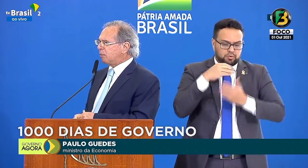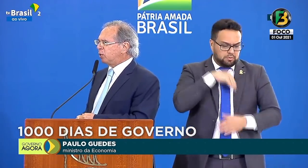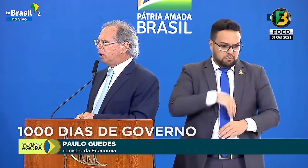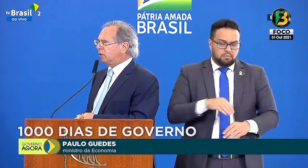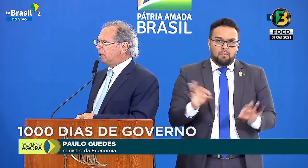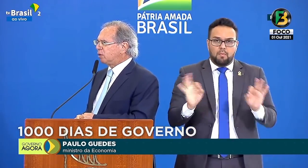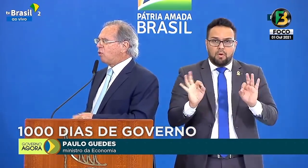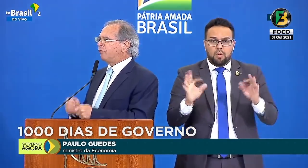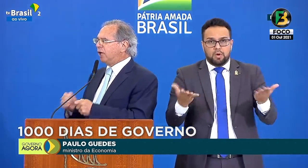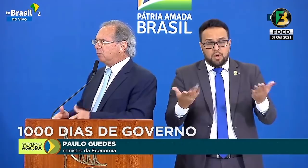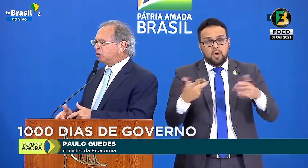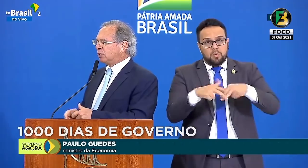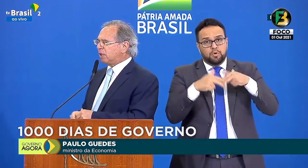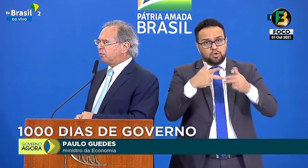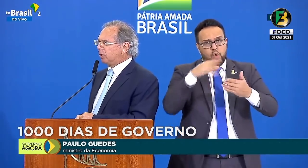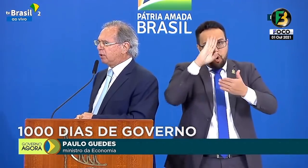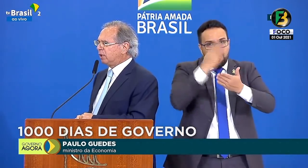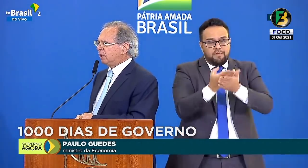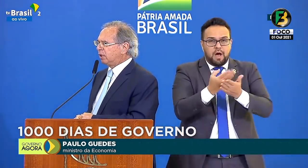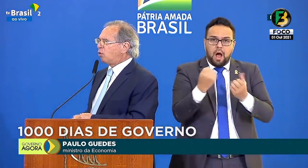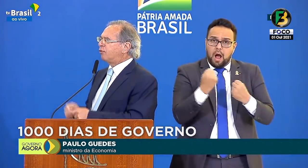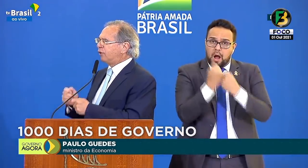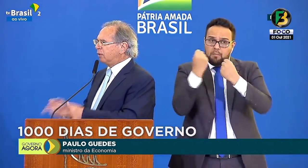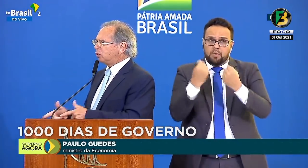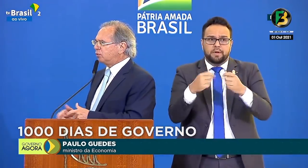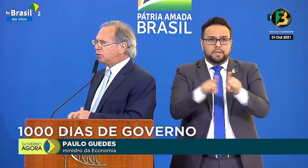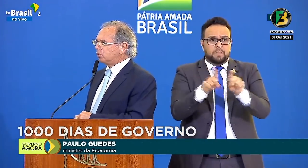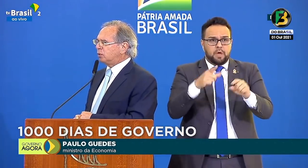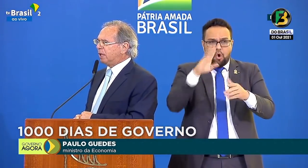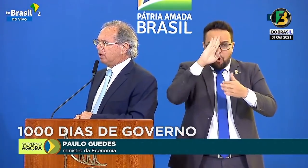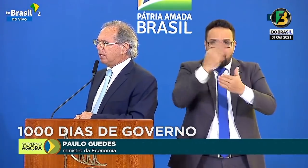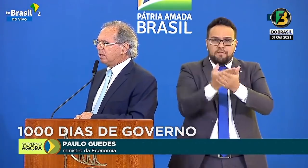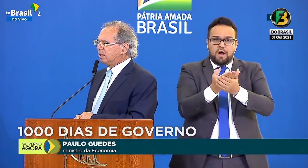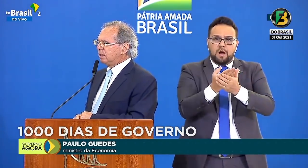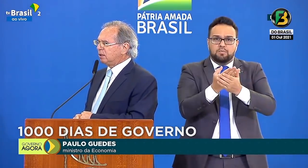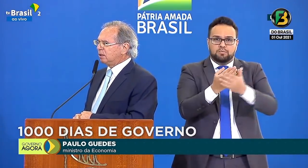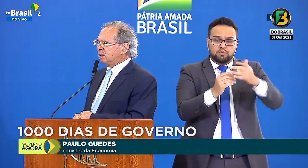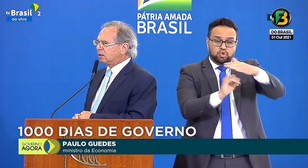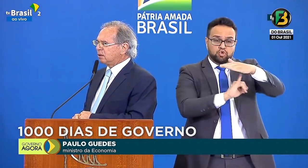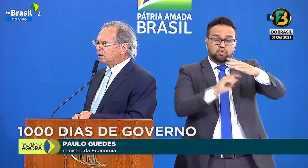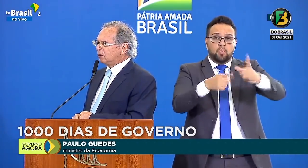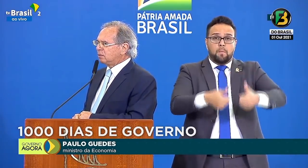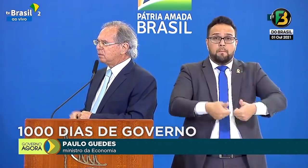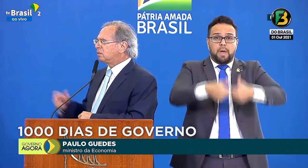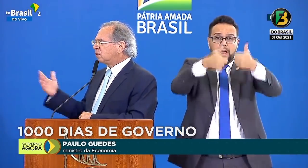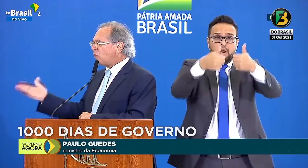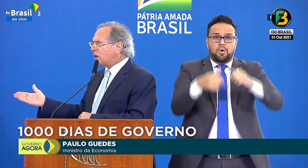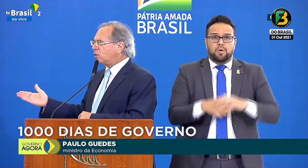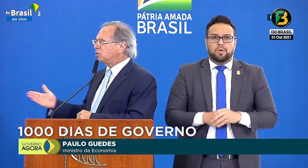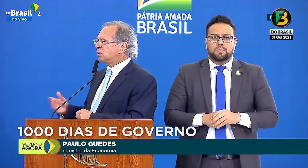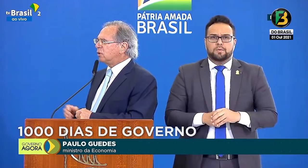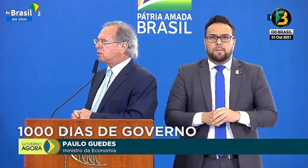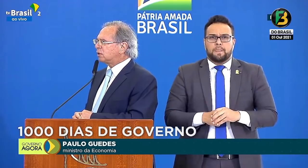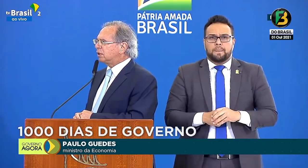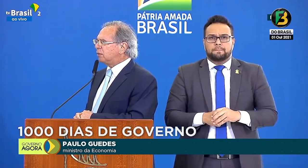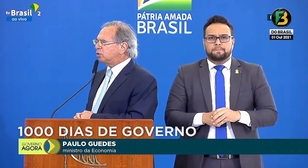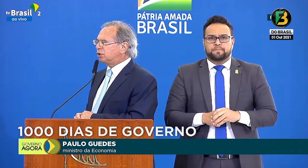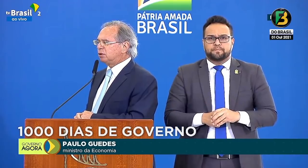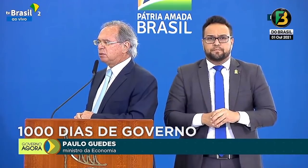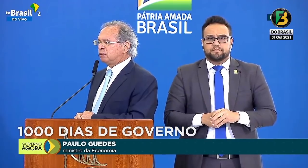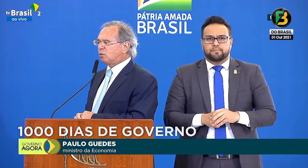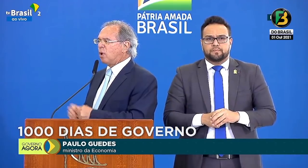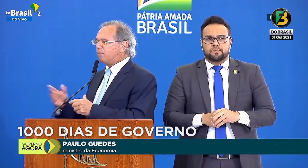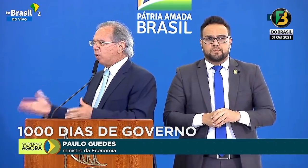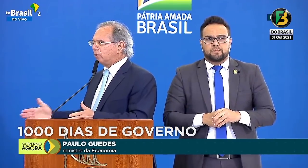esperamos esse apoio, confiamos nesse apoio e confiamos num futuro melhor com a condução que